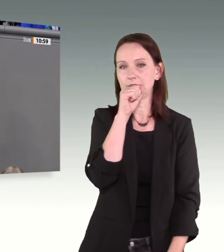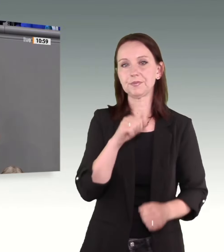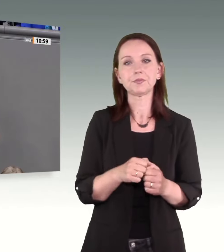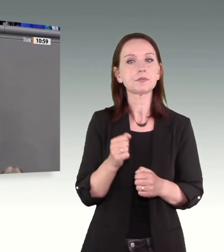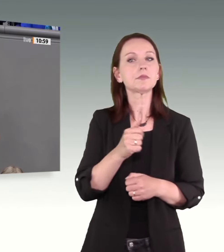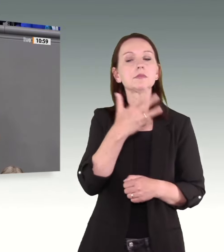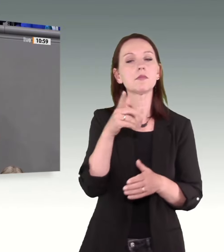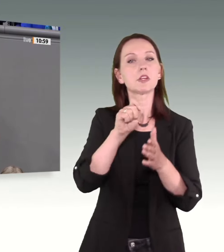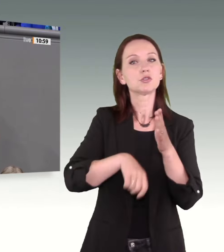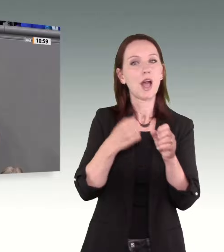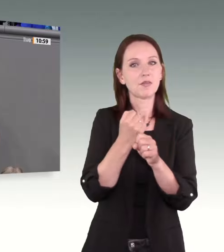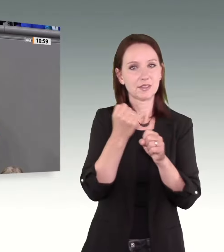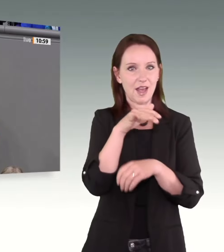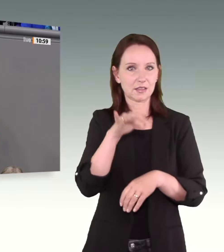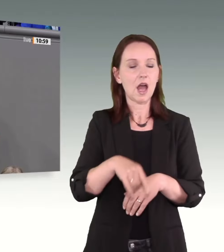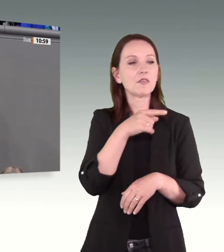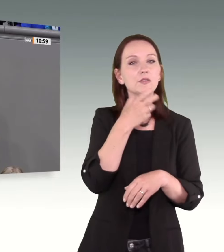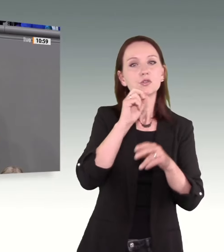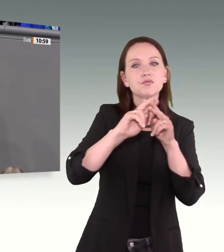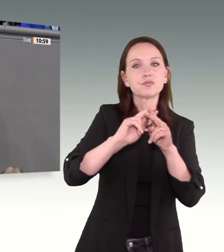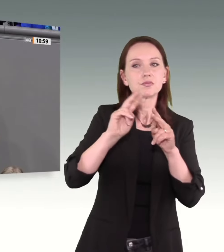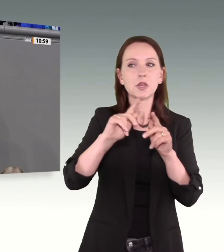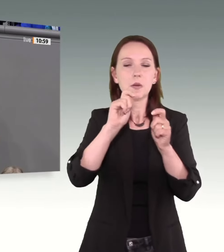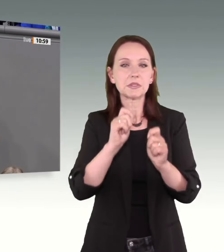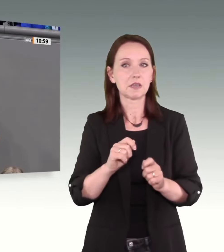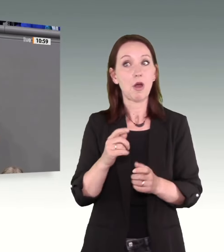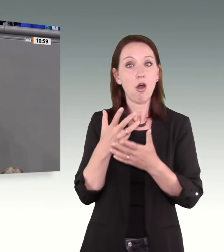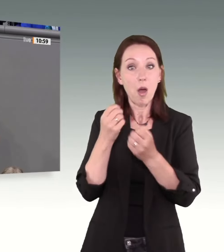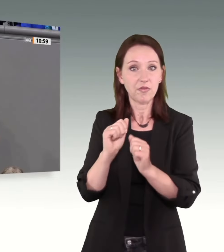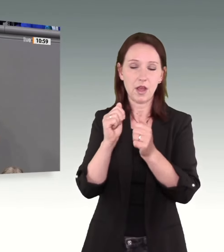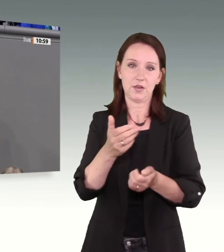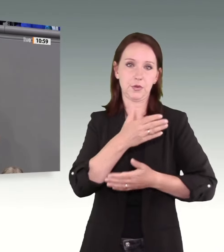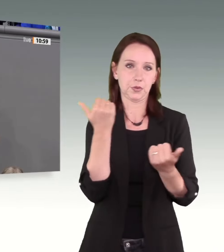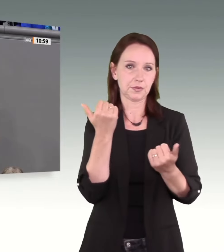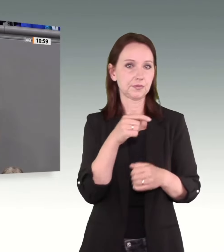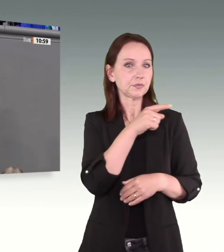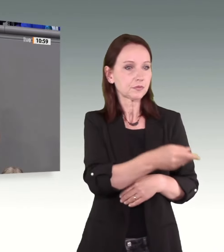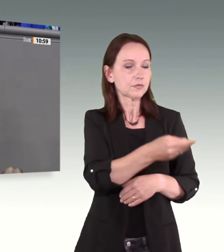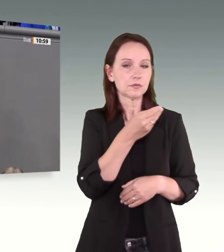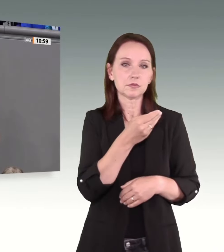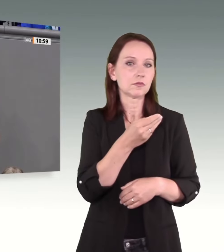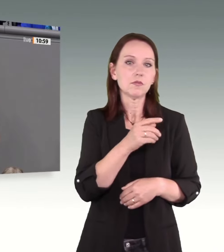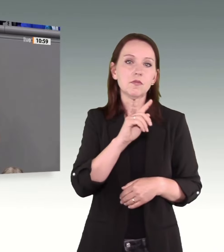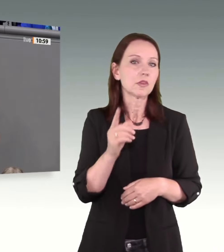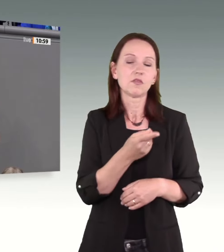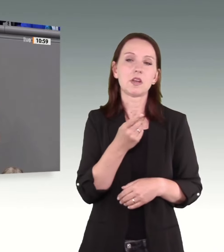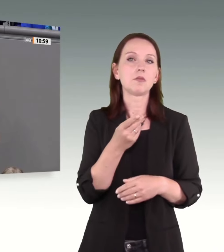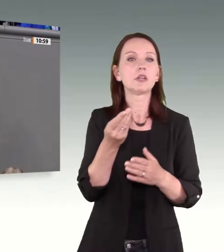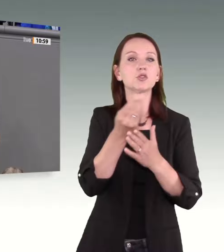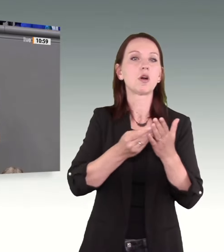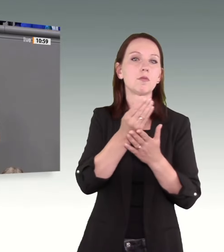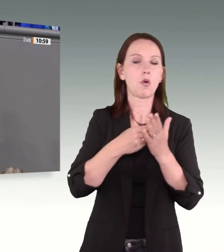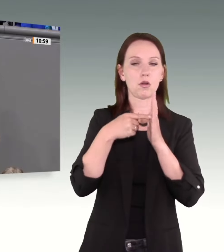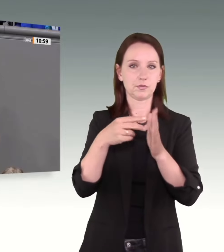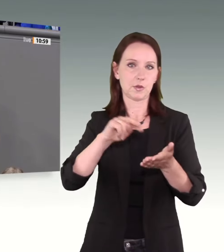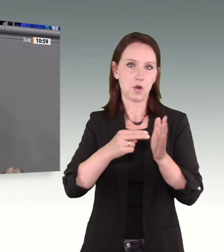wollen, helfen Sie keinem Opfer. Was Sie hier vorlegen, ist wieder einmal reine Augenwischerei, reine Symbolpolitik.